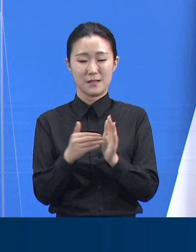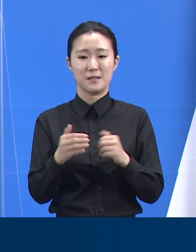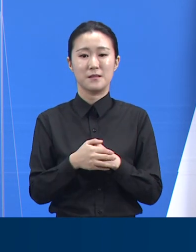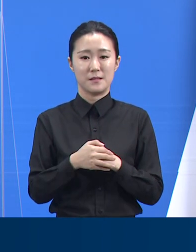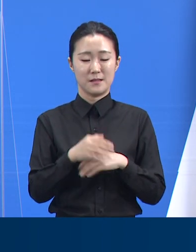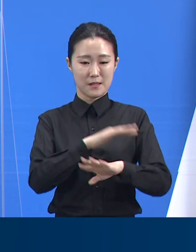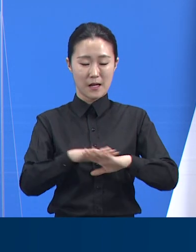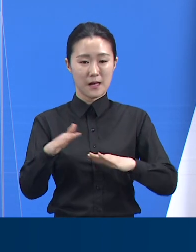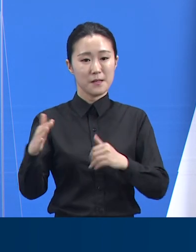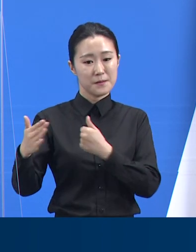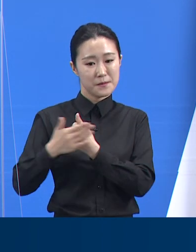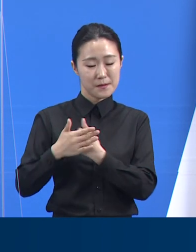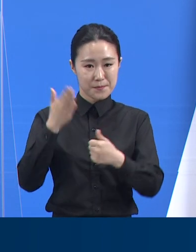감사합니다. 감사합니다.